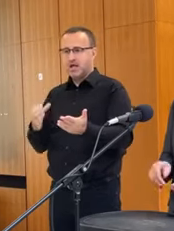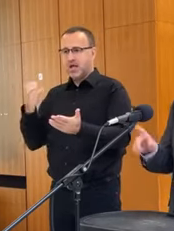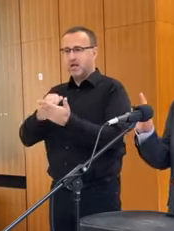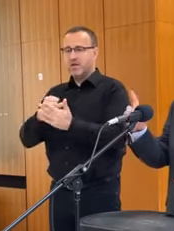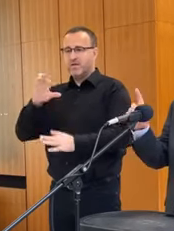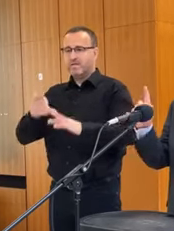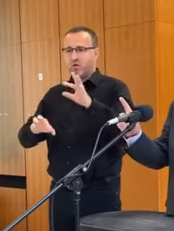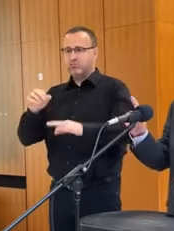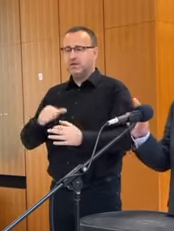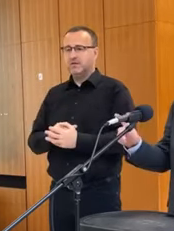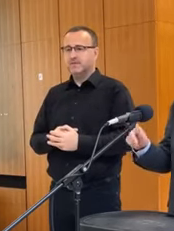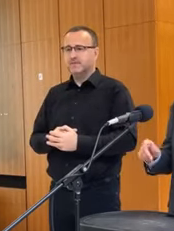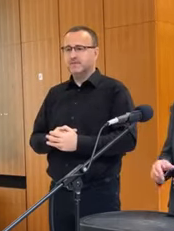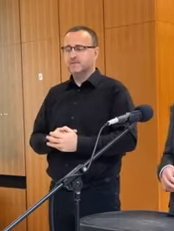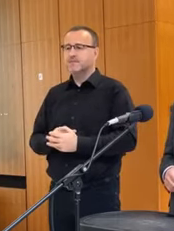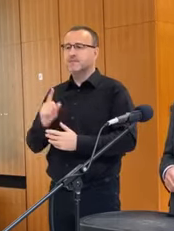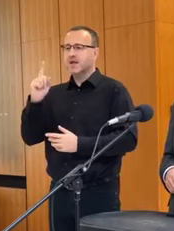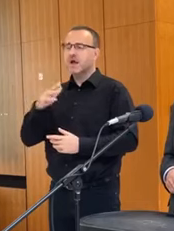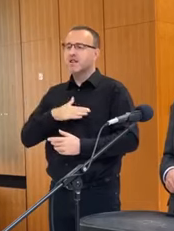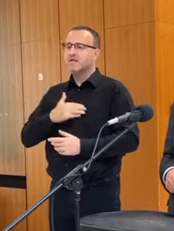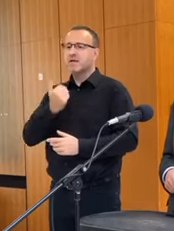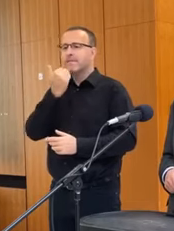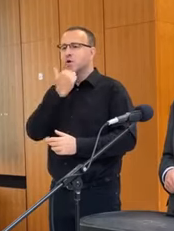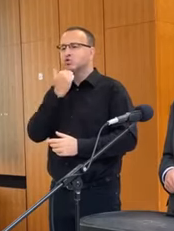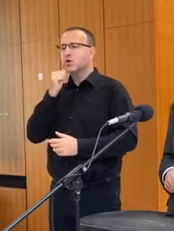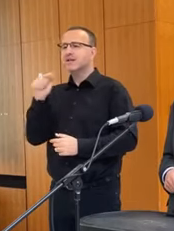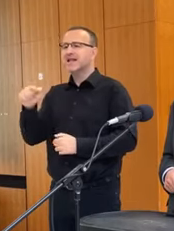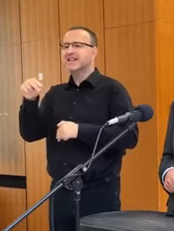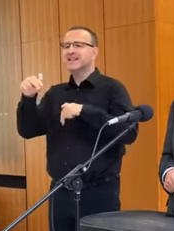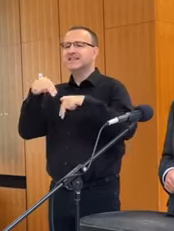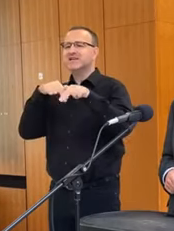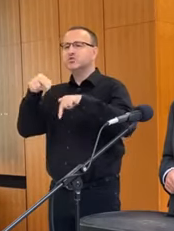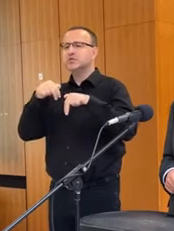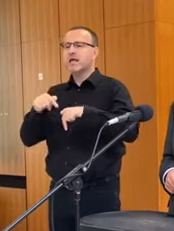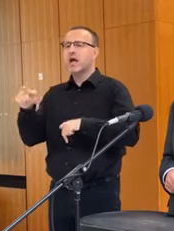Dával som si veľký pozor, aby tá diskusia nebola o politických témach.